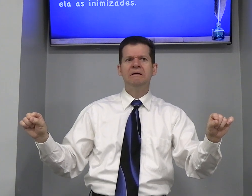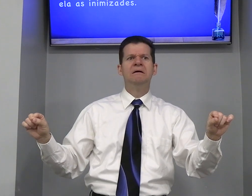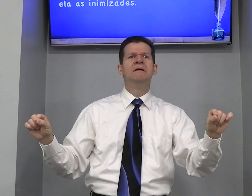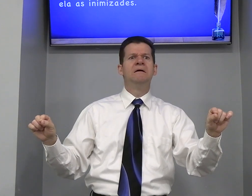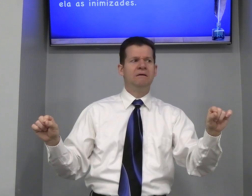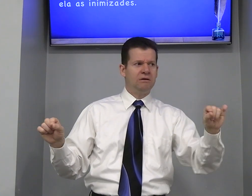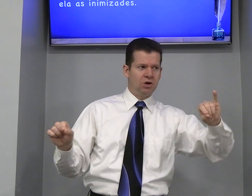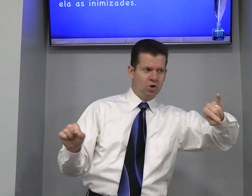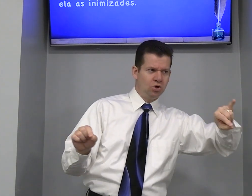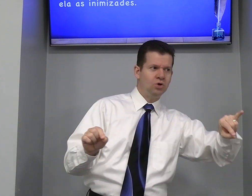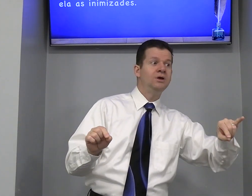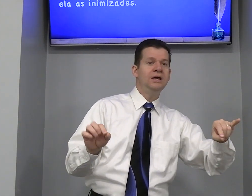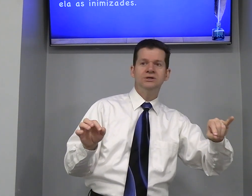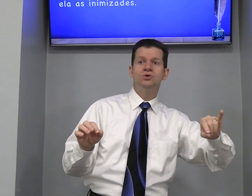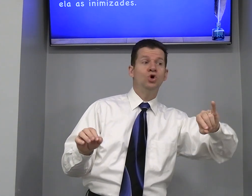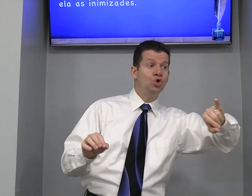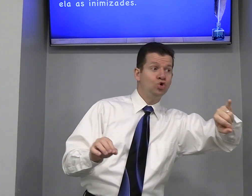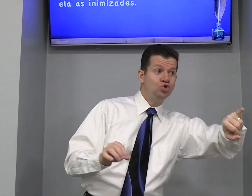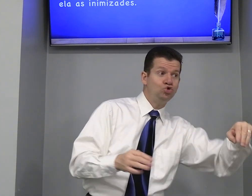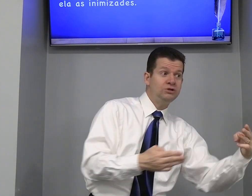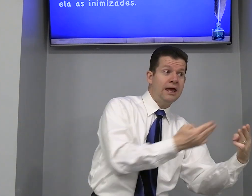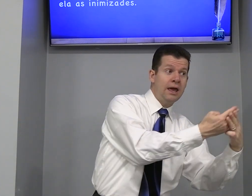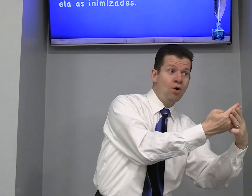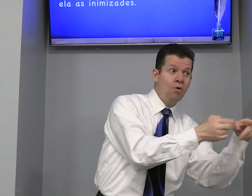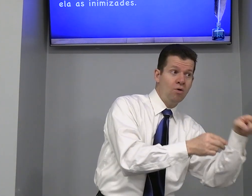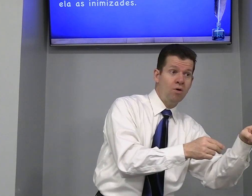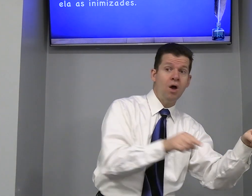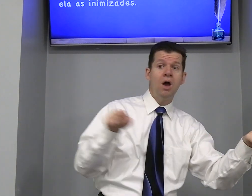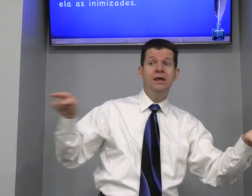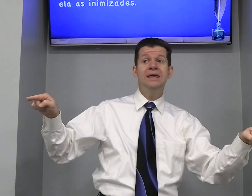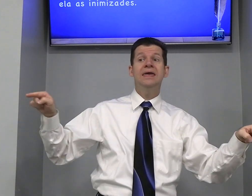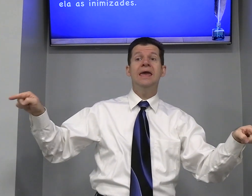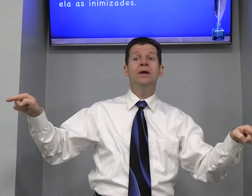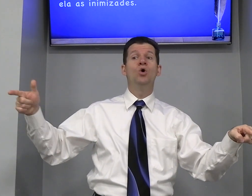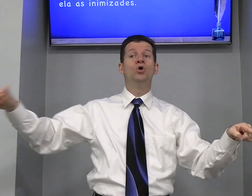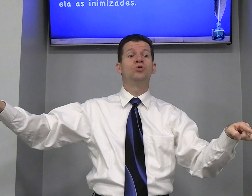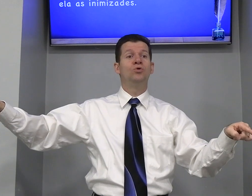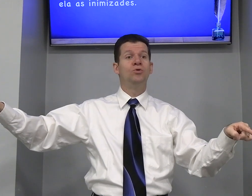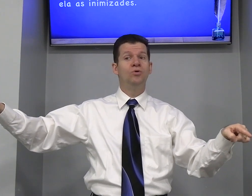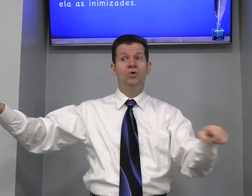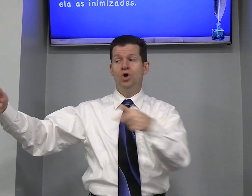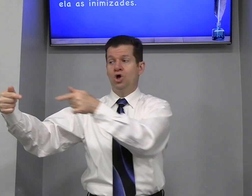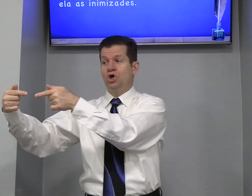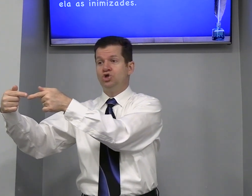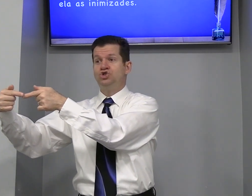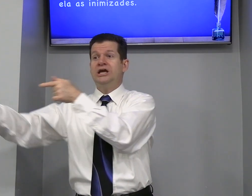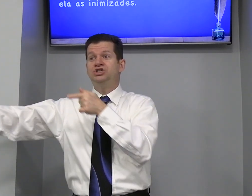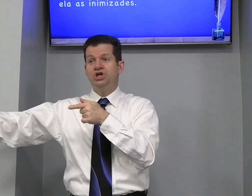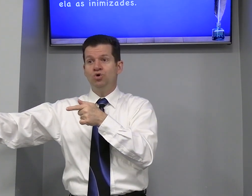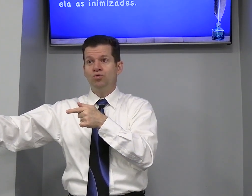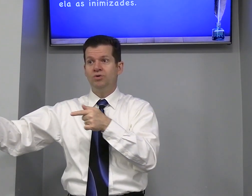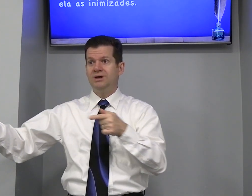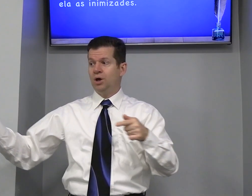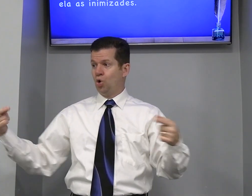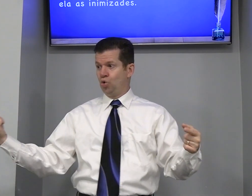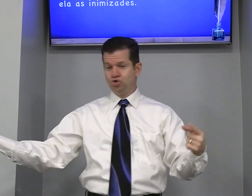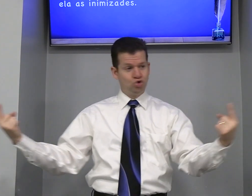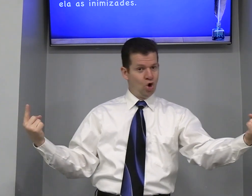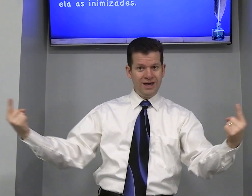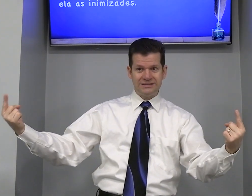Judeu Isso Judeu E quem Outro Gentil Os dois